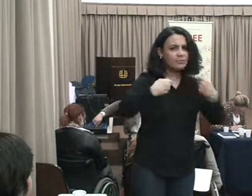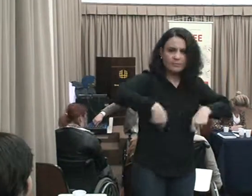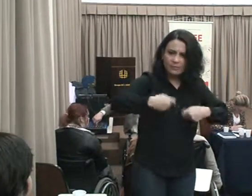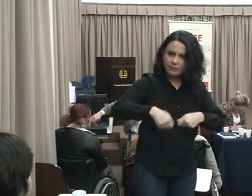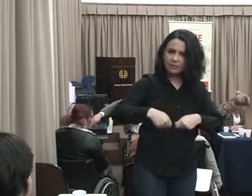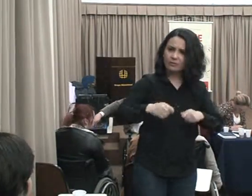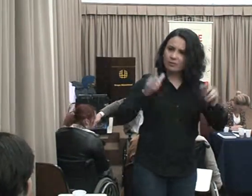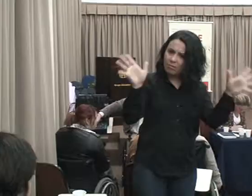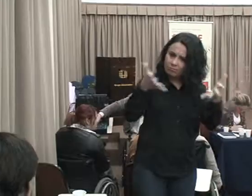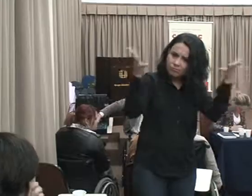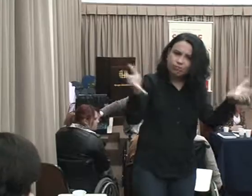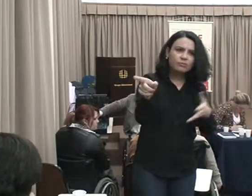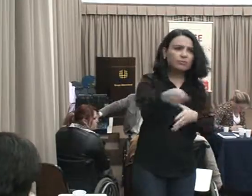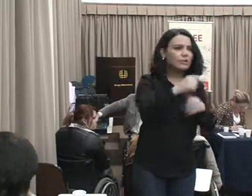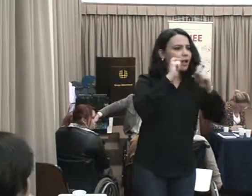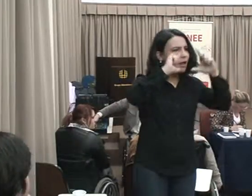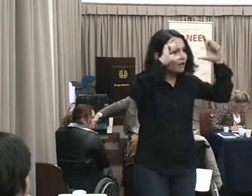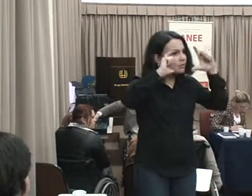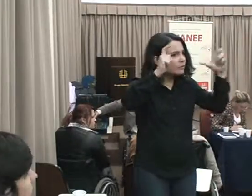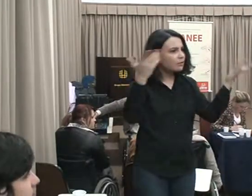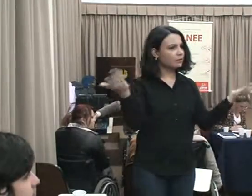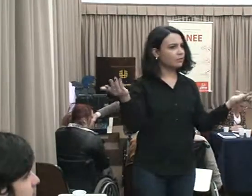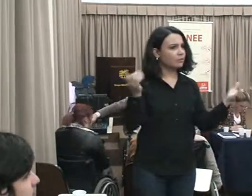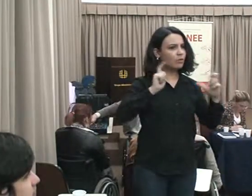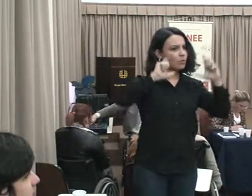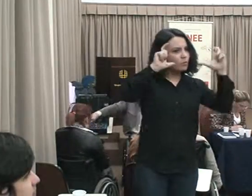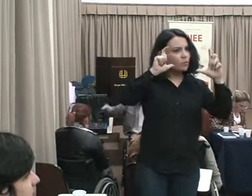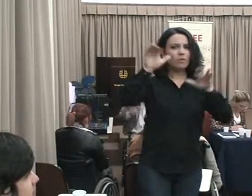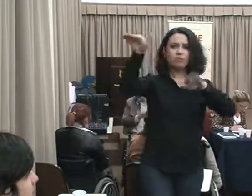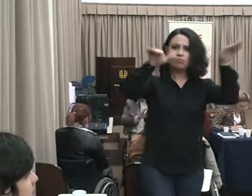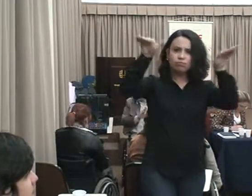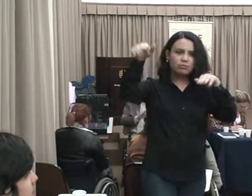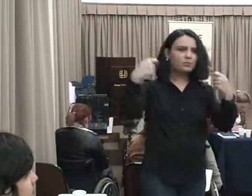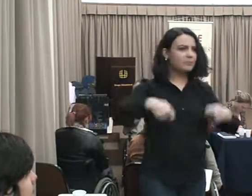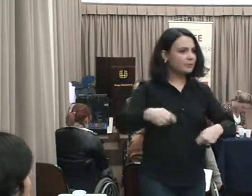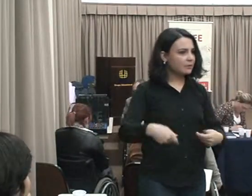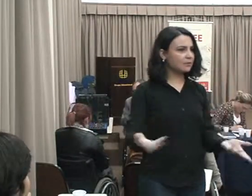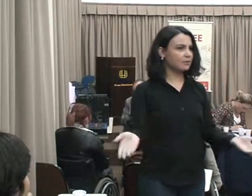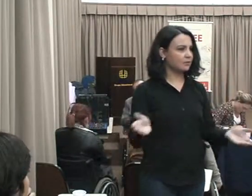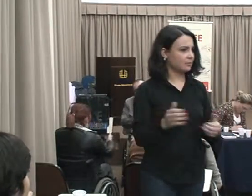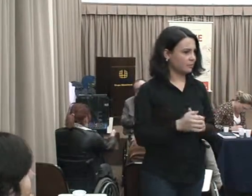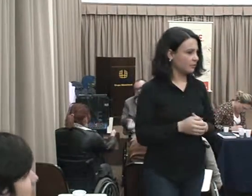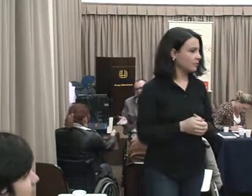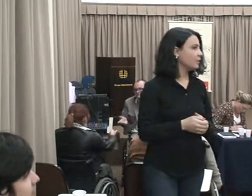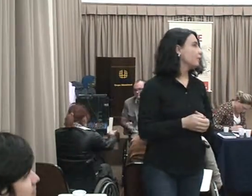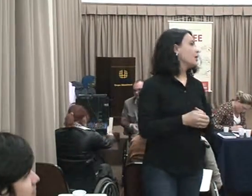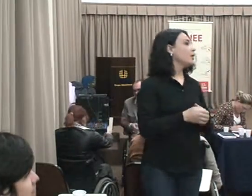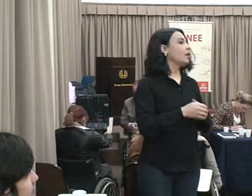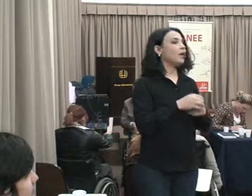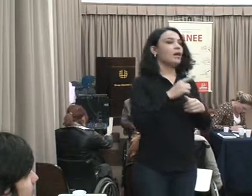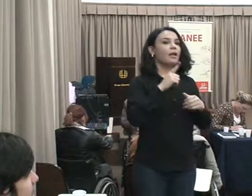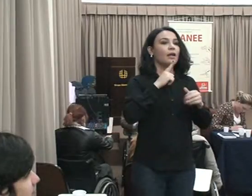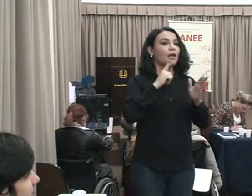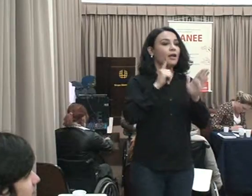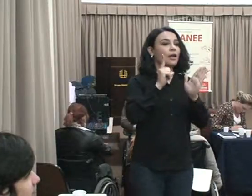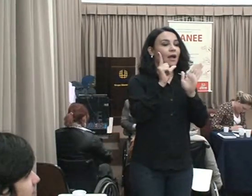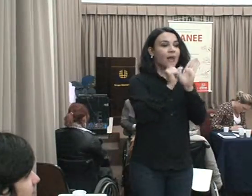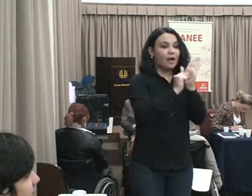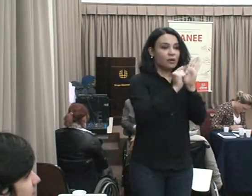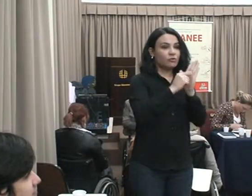Para vocês terem ideia Nós conseguimos postar Dois artigos No Congresso Brasileiro De Engenharia